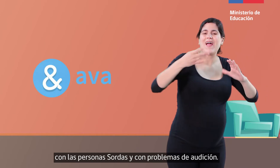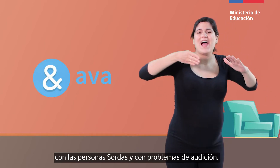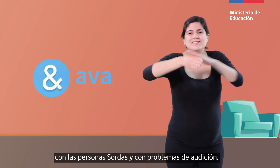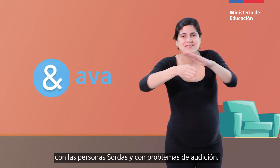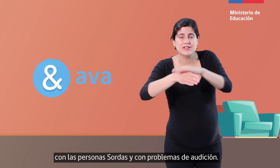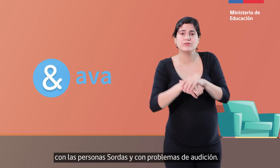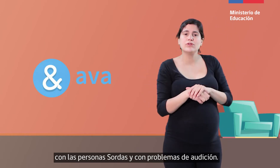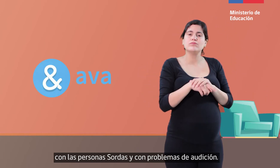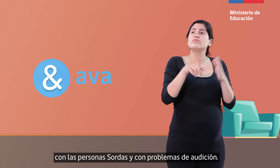de audición.